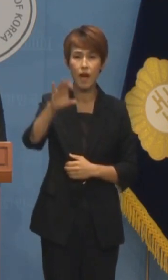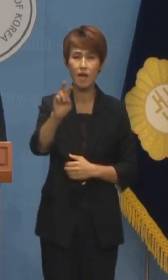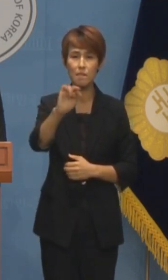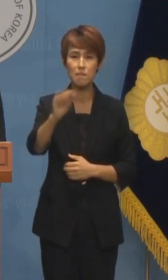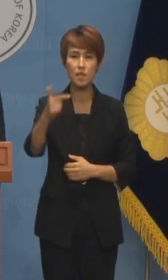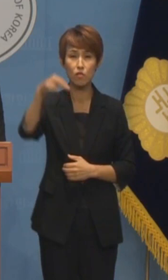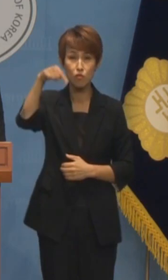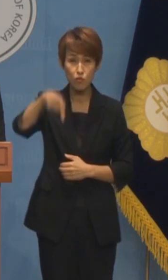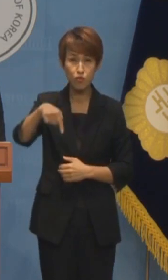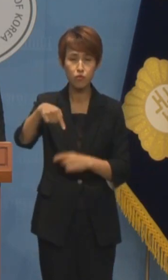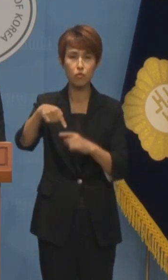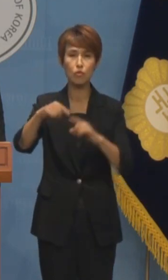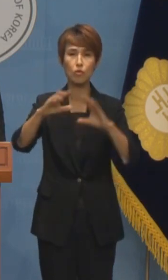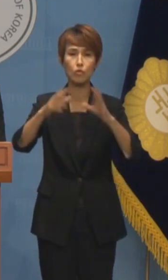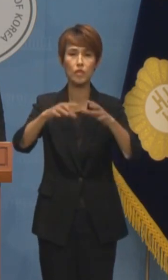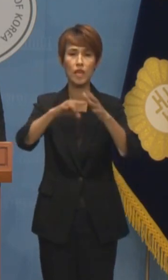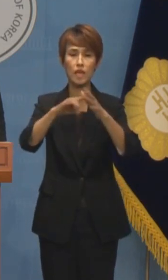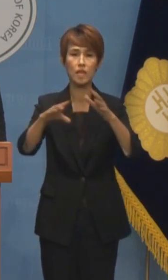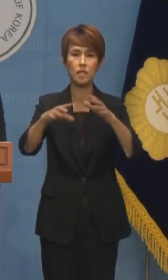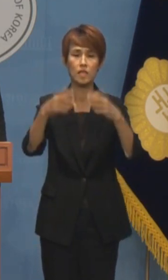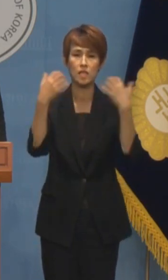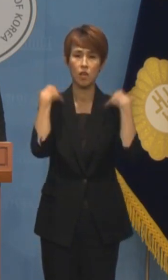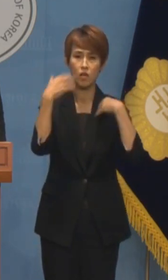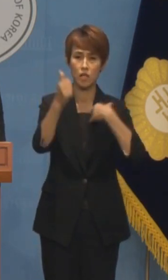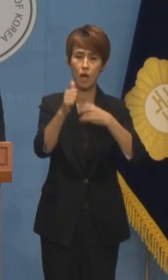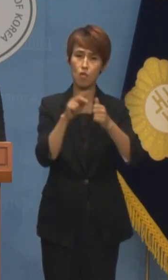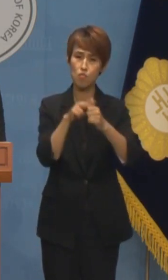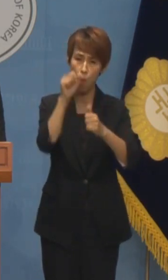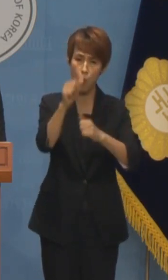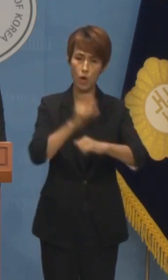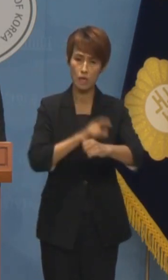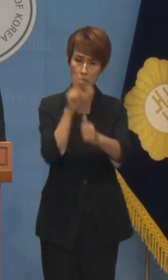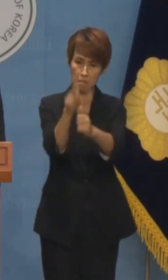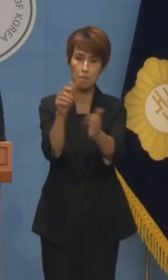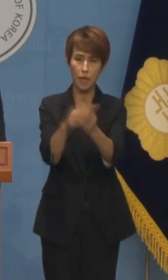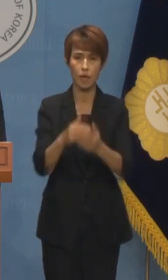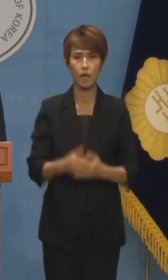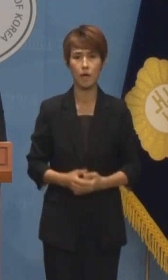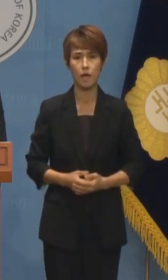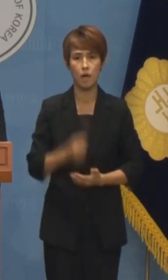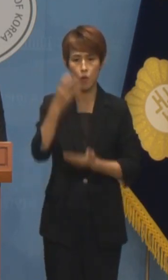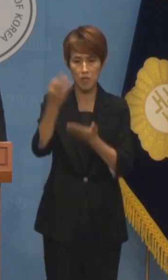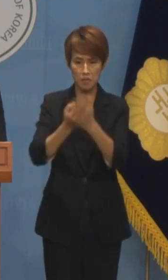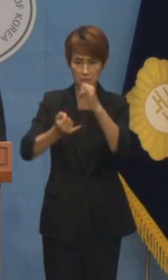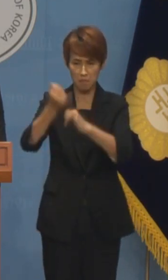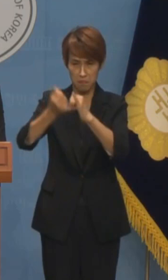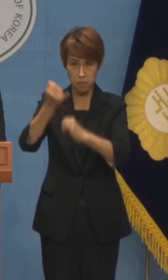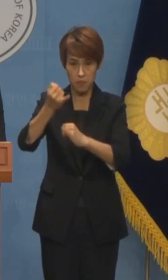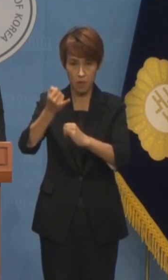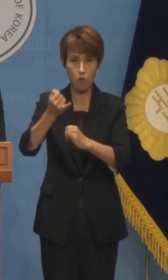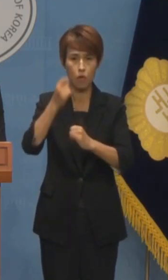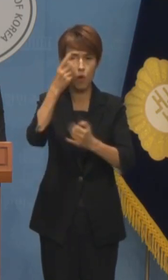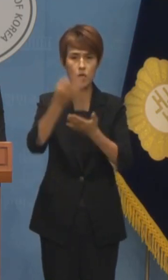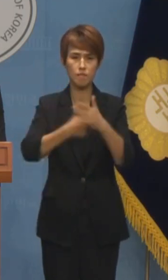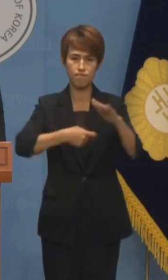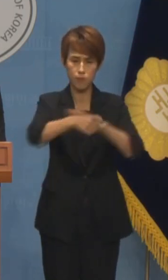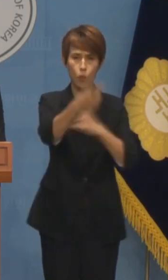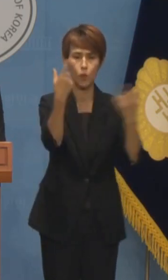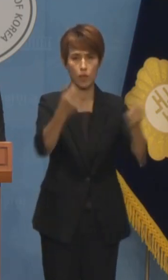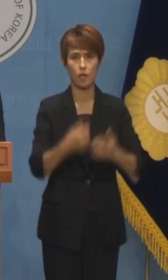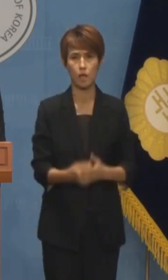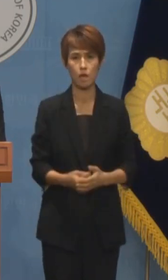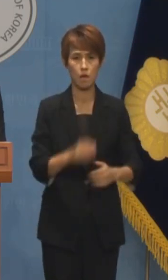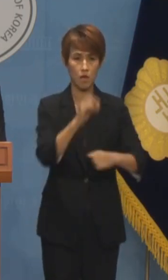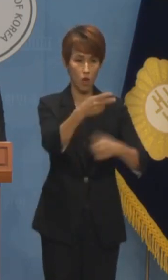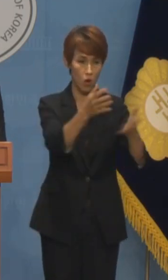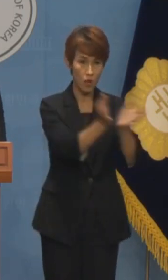국세청장 후보자로 지명하지 않았습니까 임금 체불은 임금 절도입니다 정부 여당이 앞다퉈